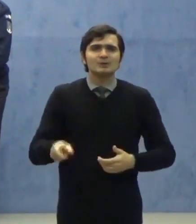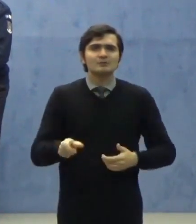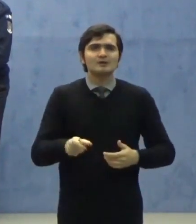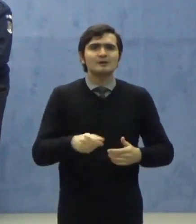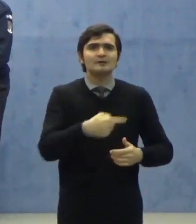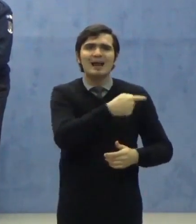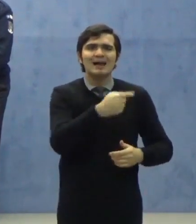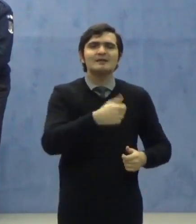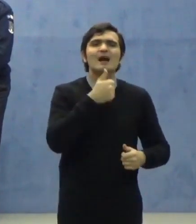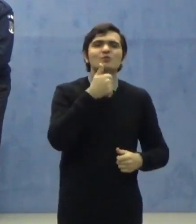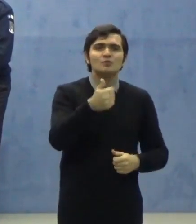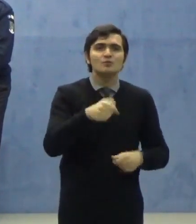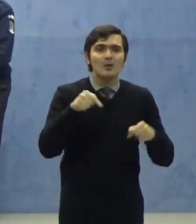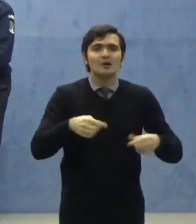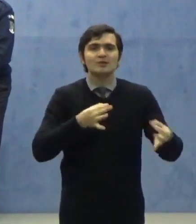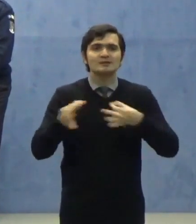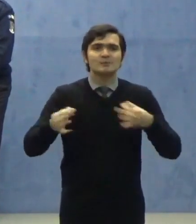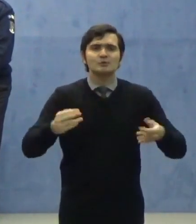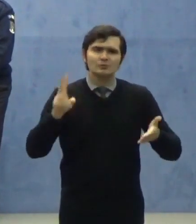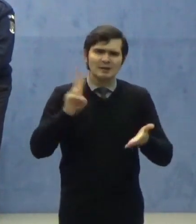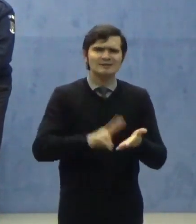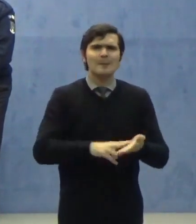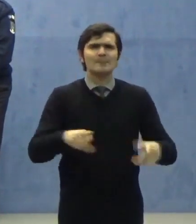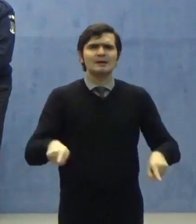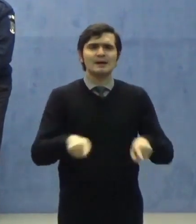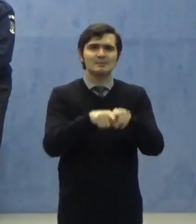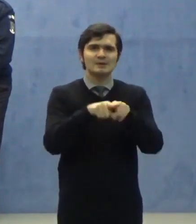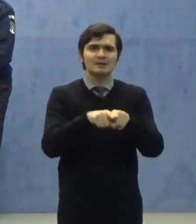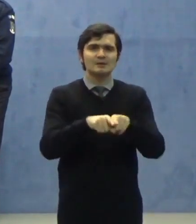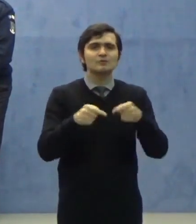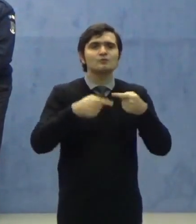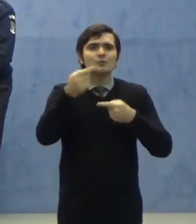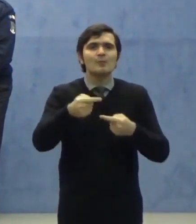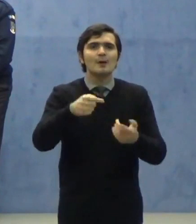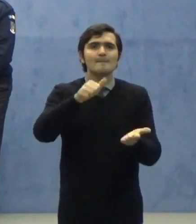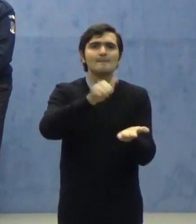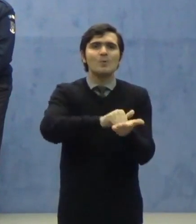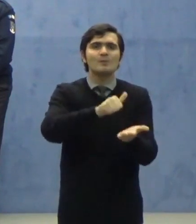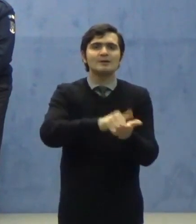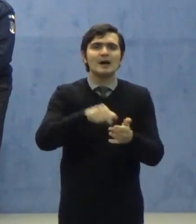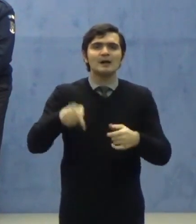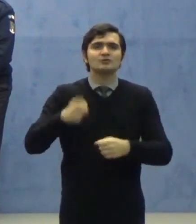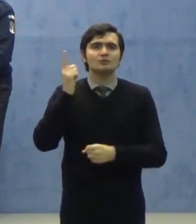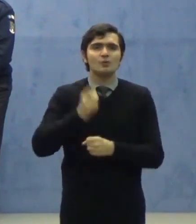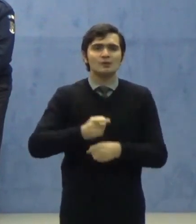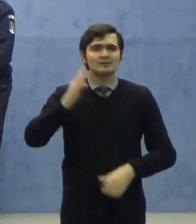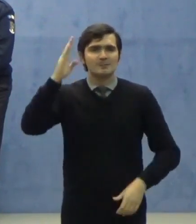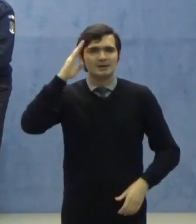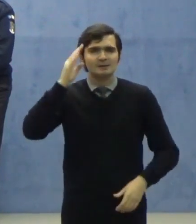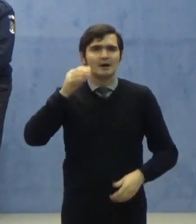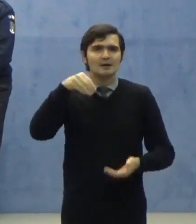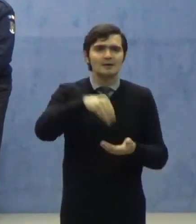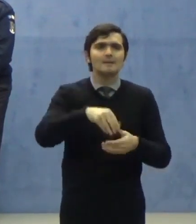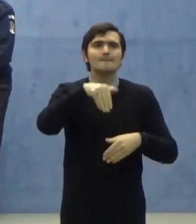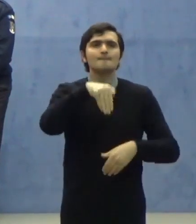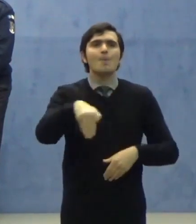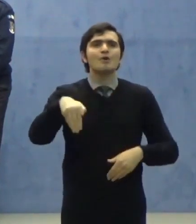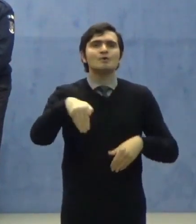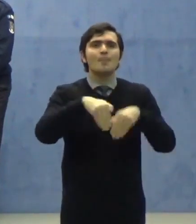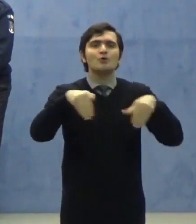Măsura se aplică imediat cu publicarea acestei ordonanțe militare în monitorul oficial.